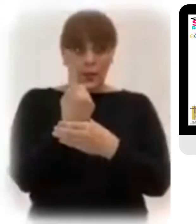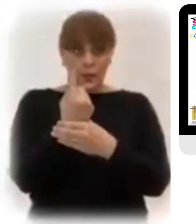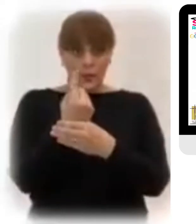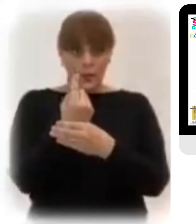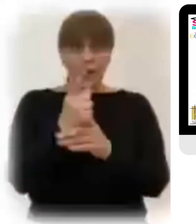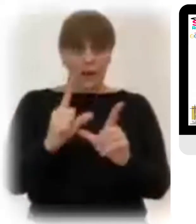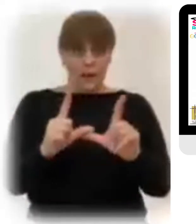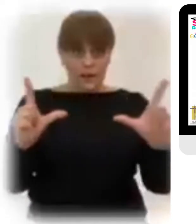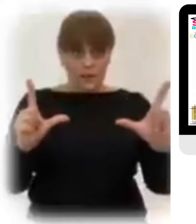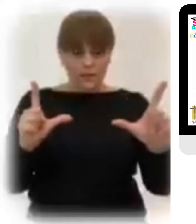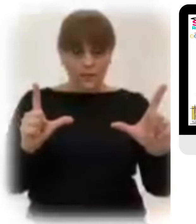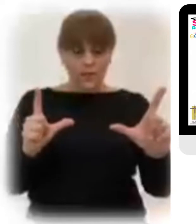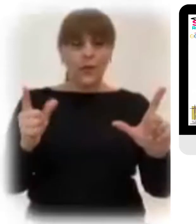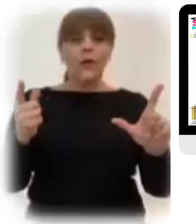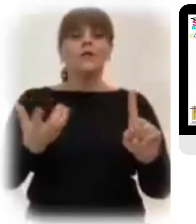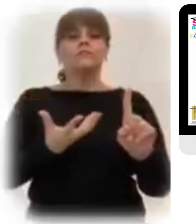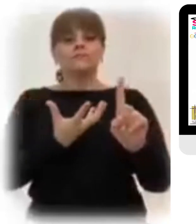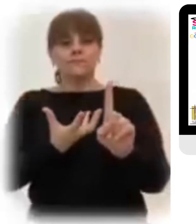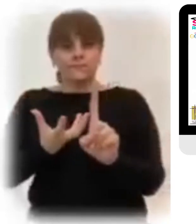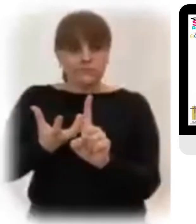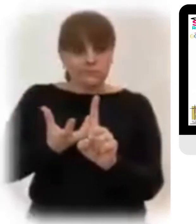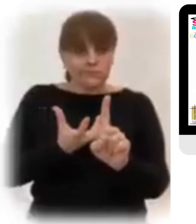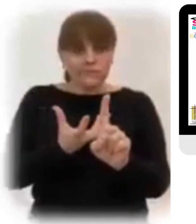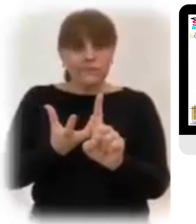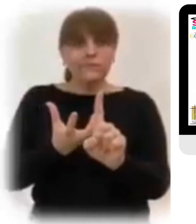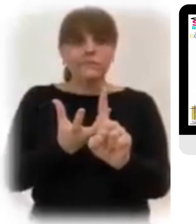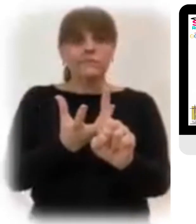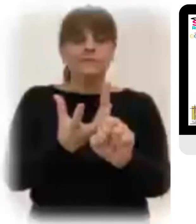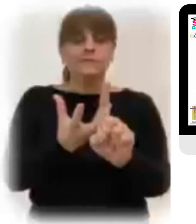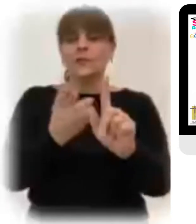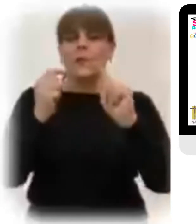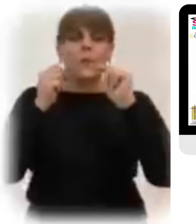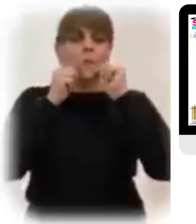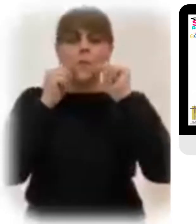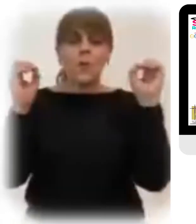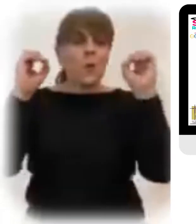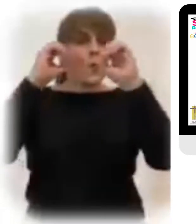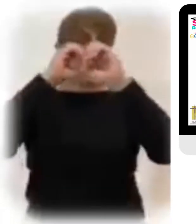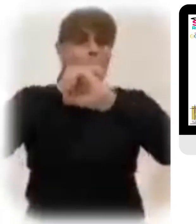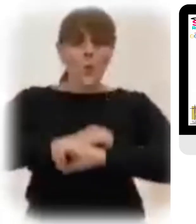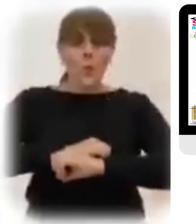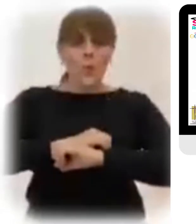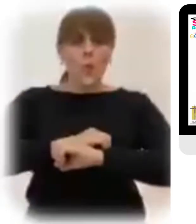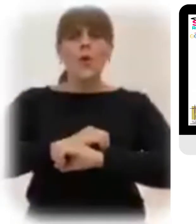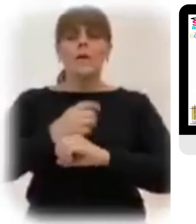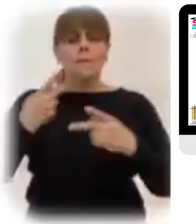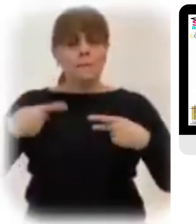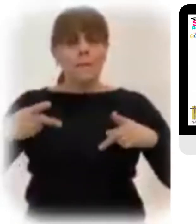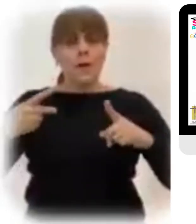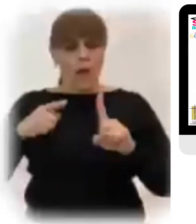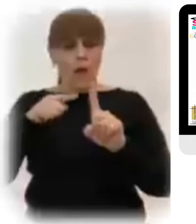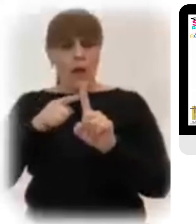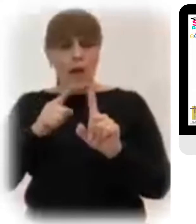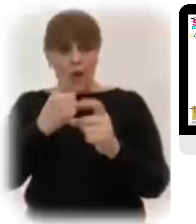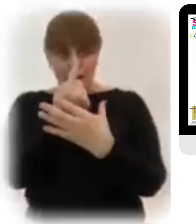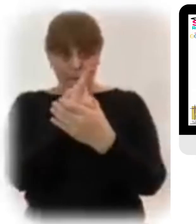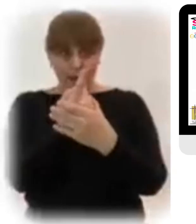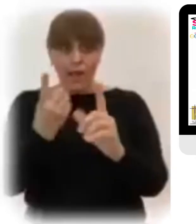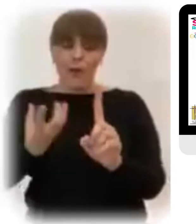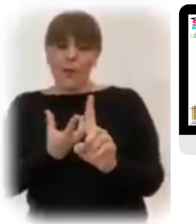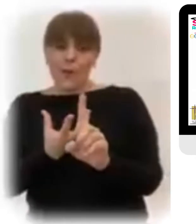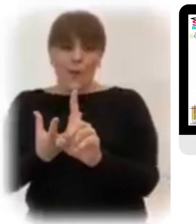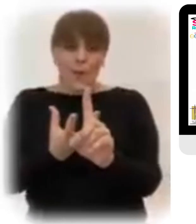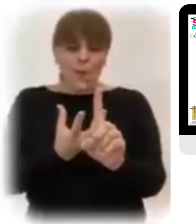Se inicia el peregrinar Aún en la oscuridad Tras el sirio pascual